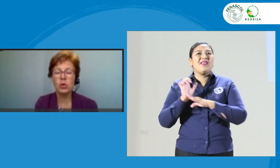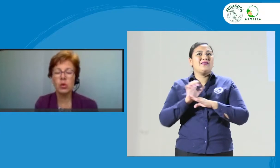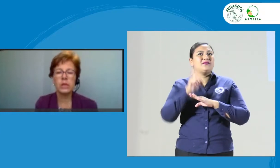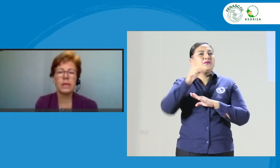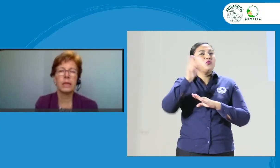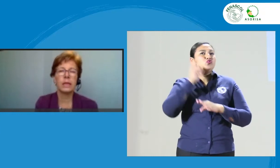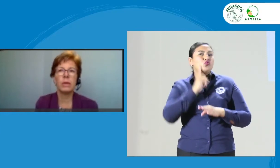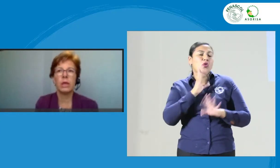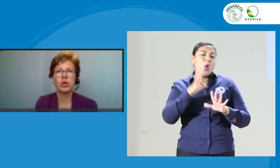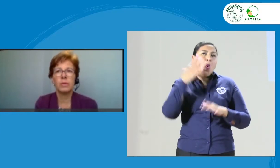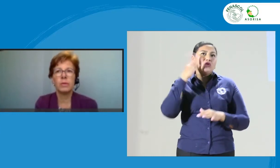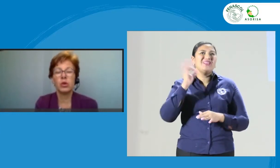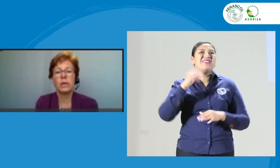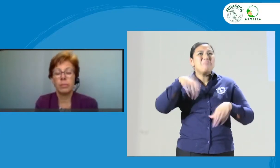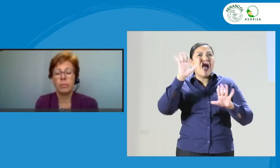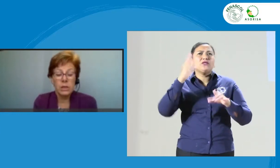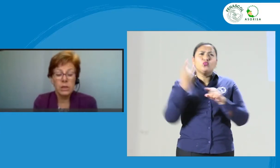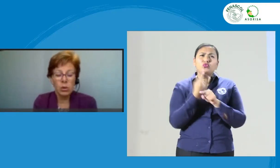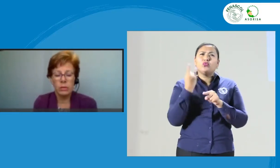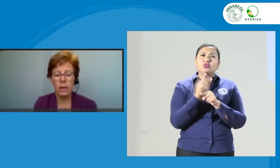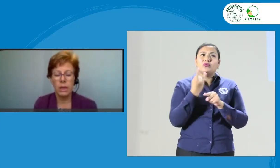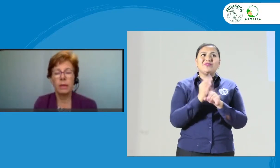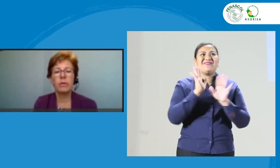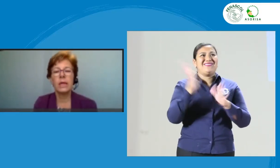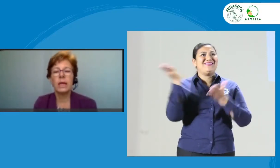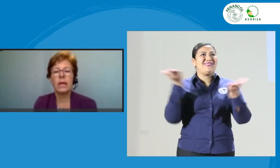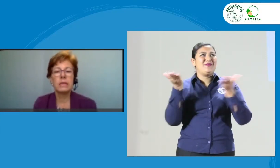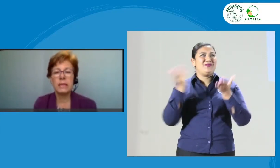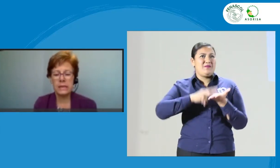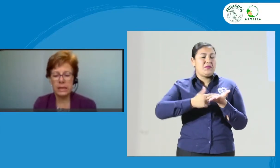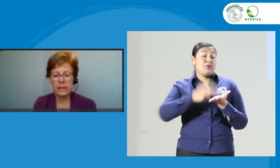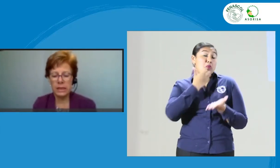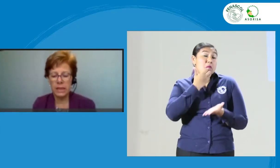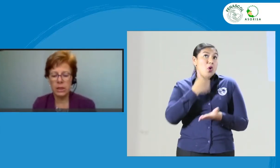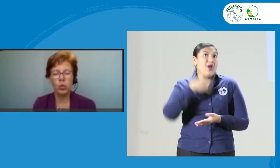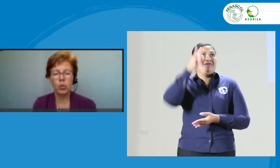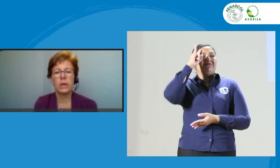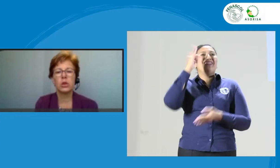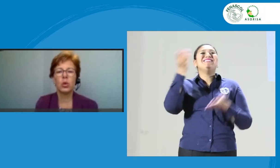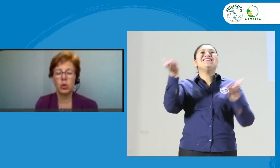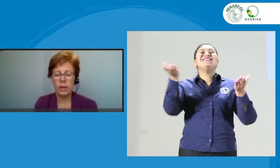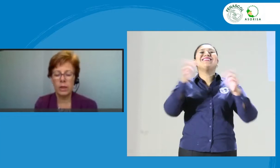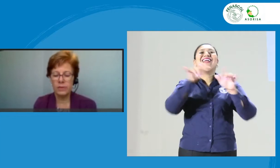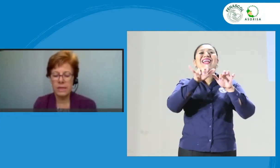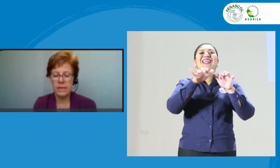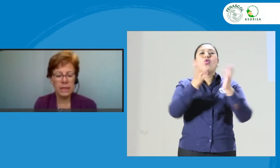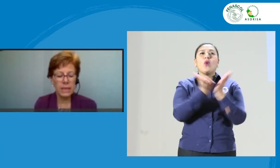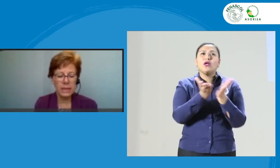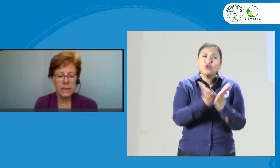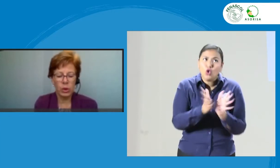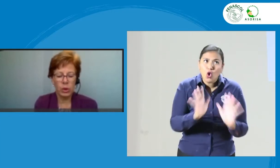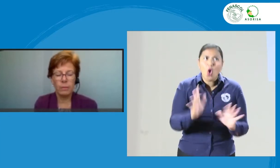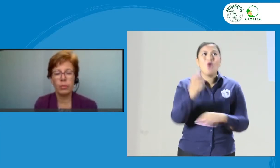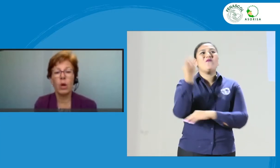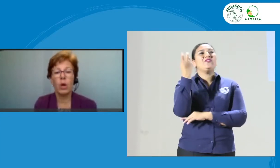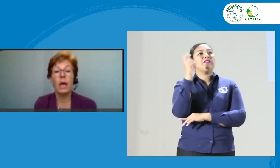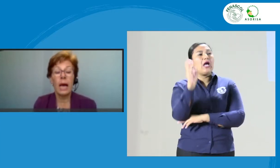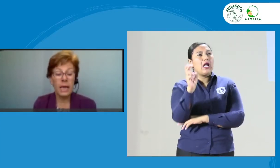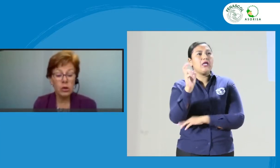consistentemente los servicios de interpretación. Me viene a la cabeza la Secretaría de Educación o las Fiscalías, por ejemplo. A ellos